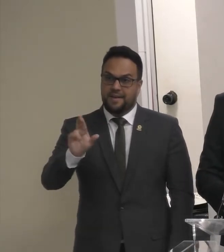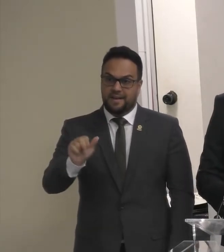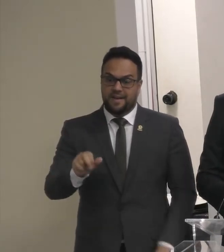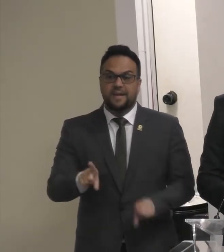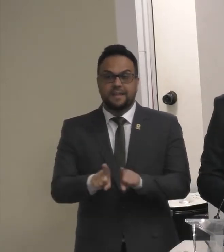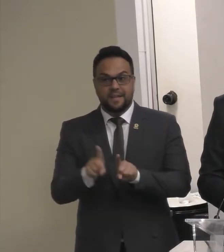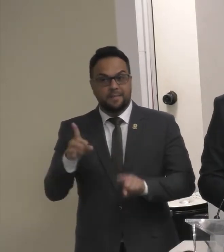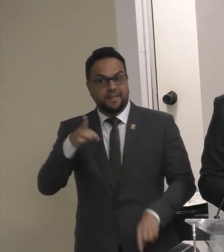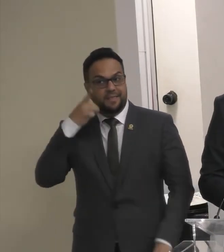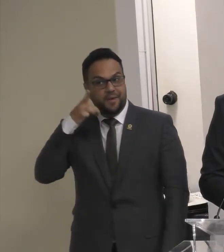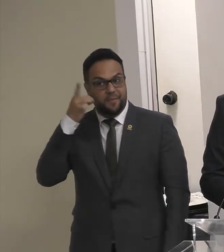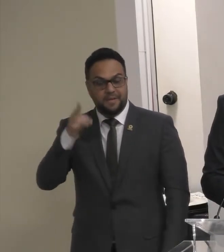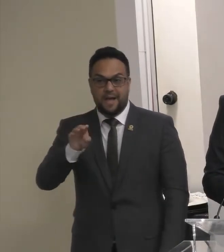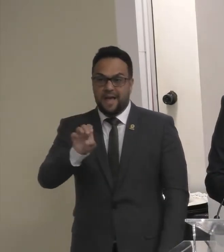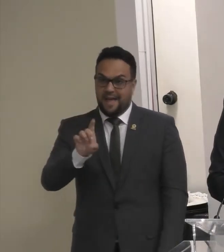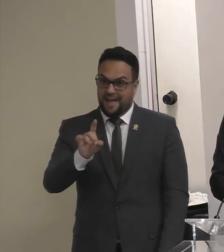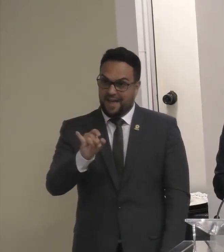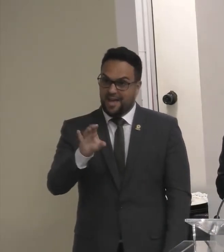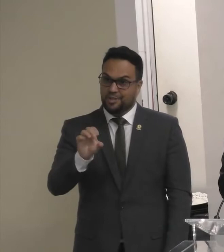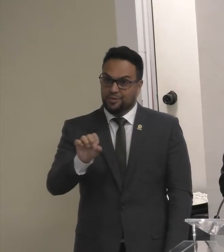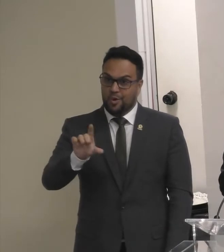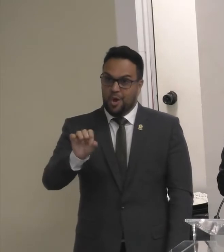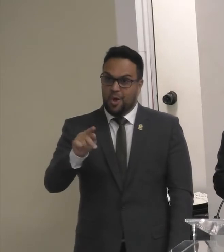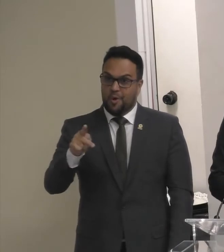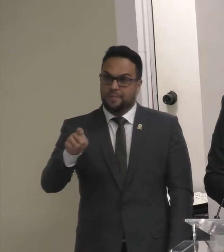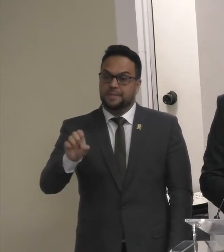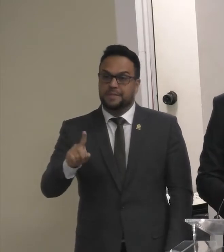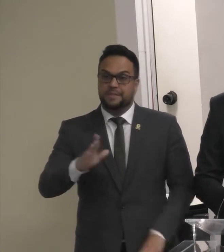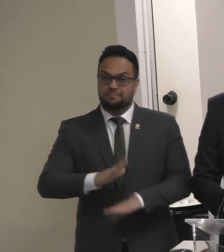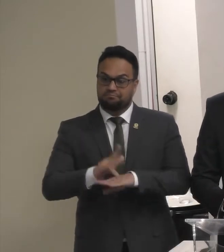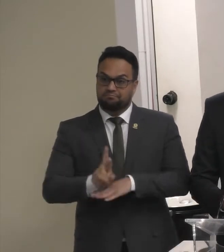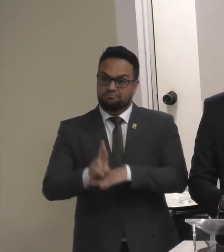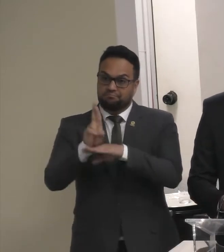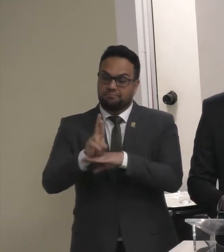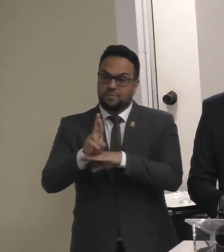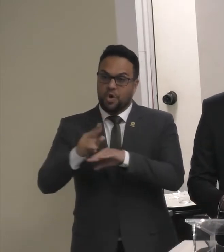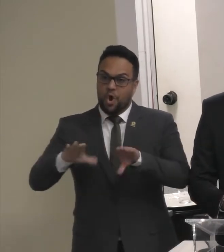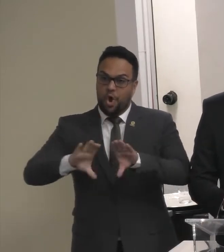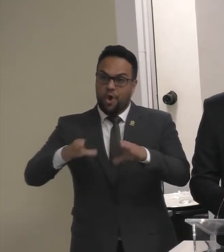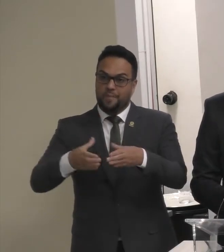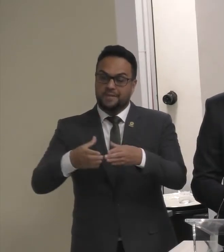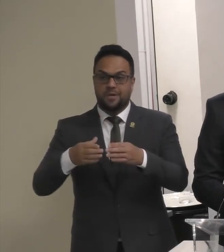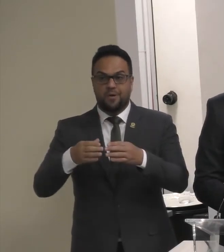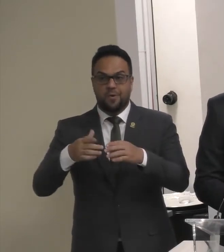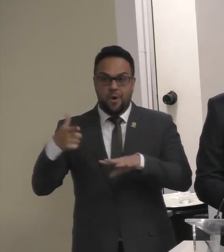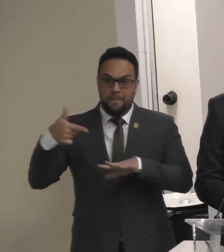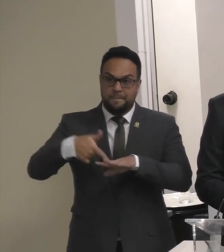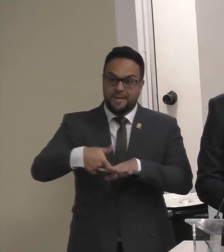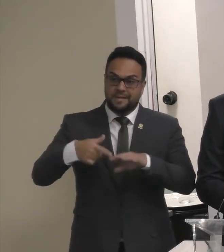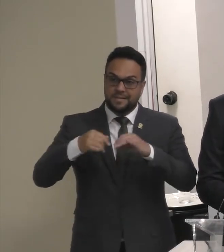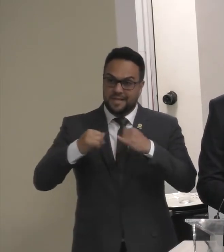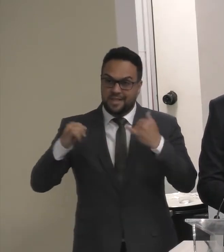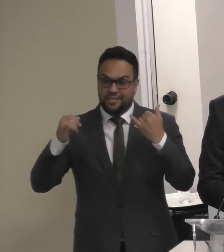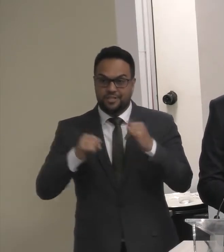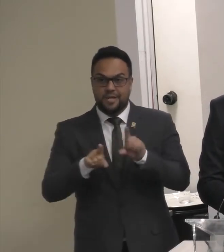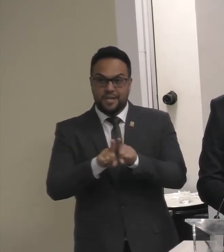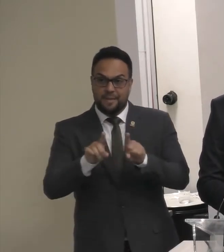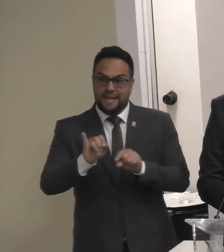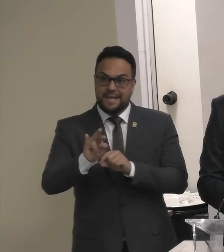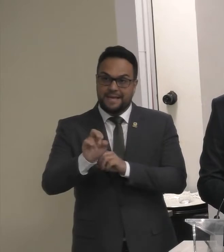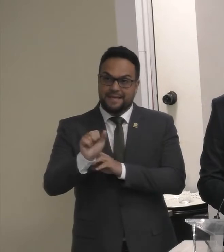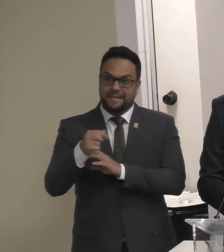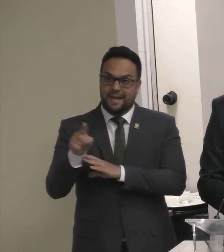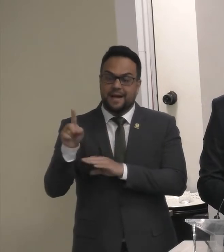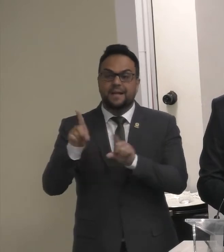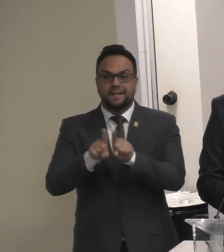Deputado Édio Lopes Nosso presidente Da comissão De Minas Energia Deputado Irã Gonçalves Deputado